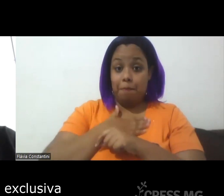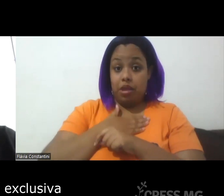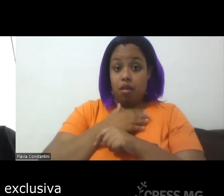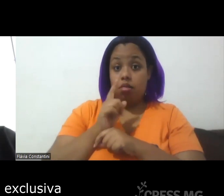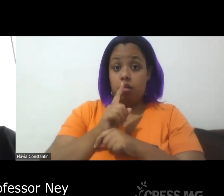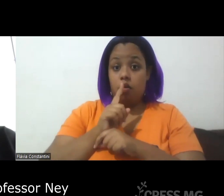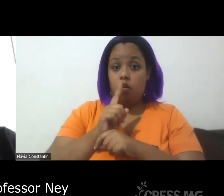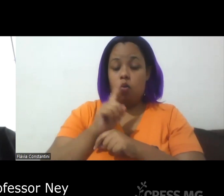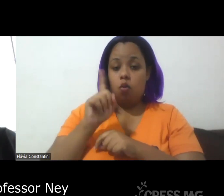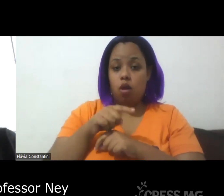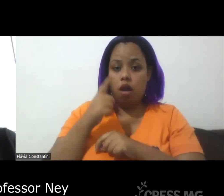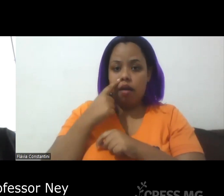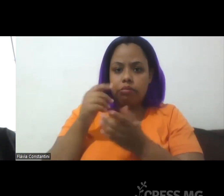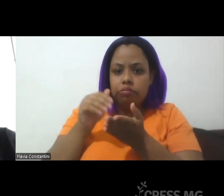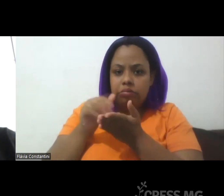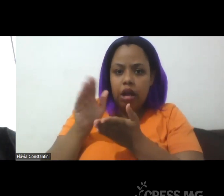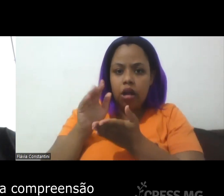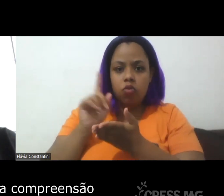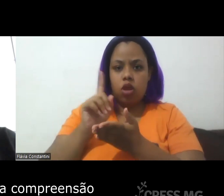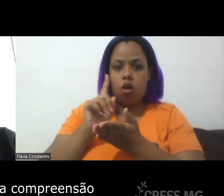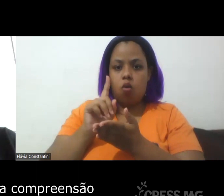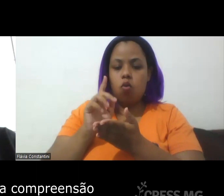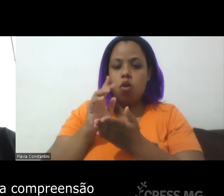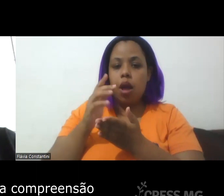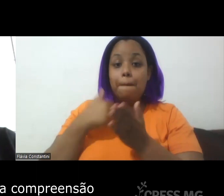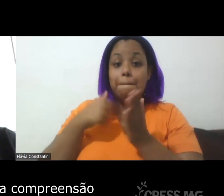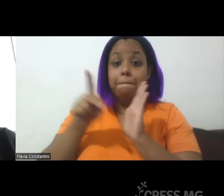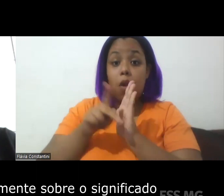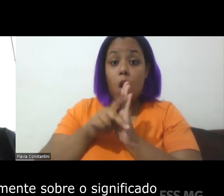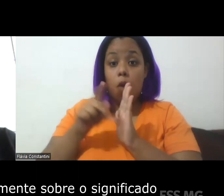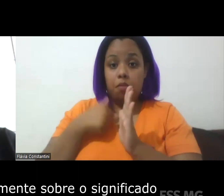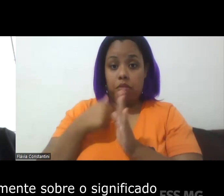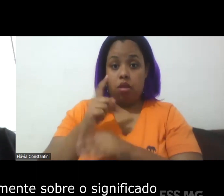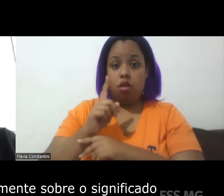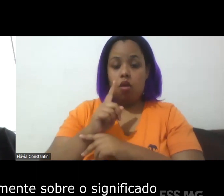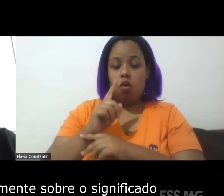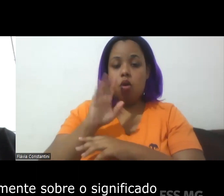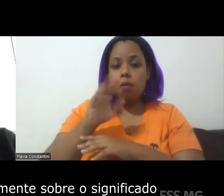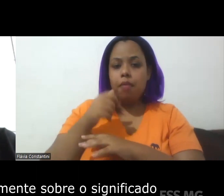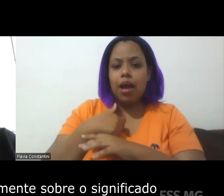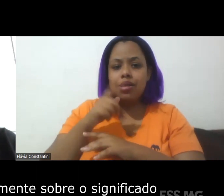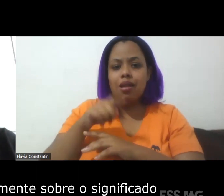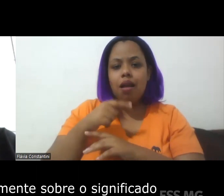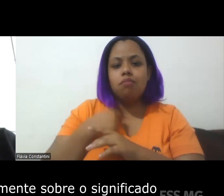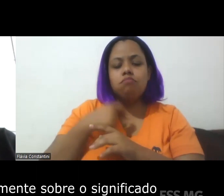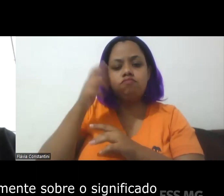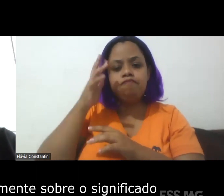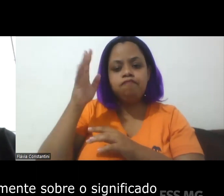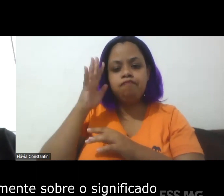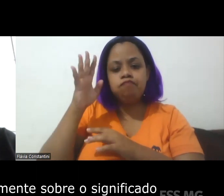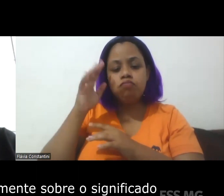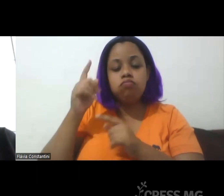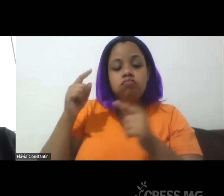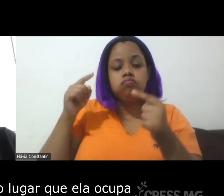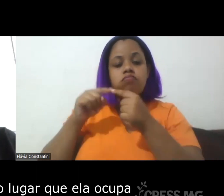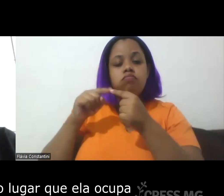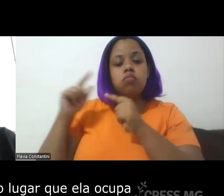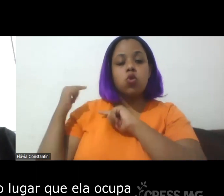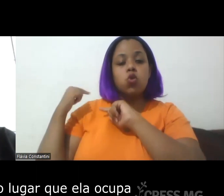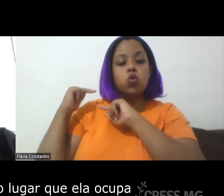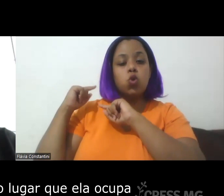exclusiva do professor May, mas é uma compreensão construída historicamente sobre o significado